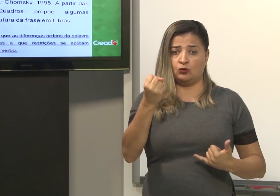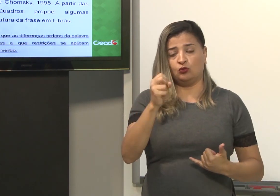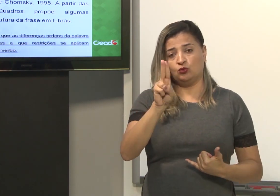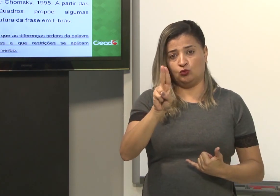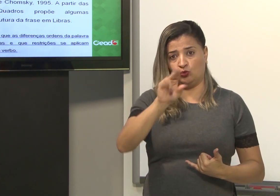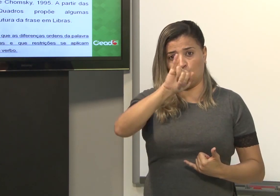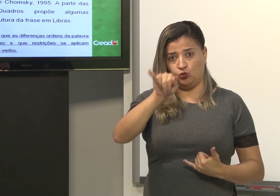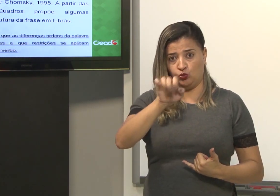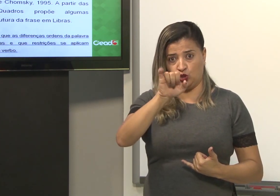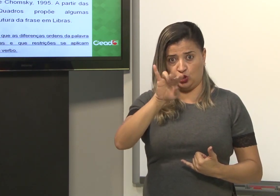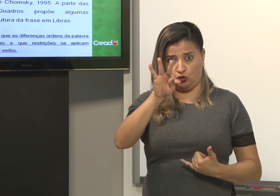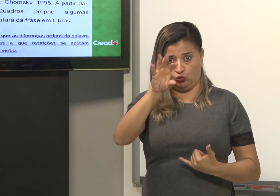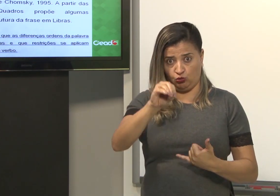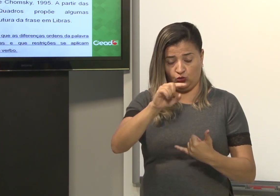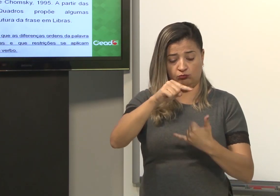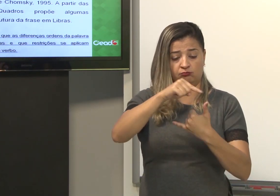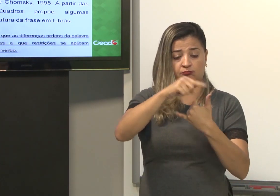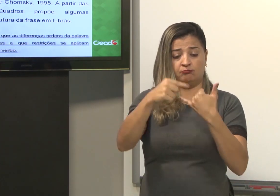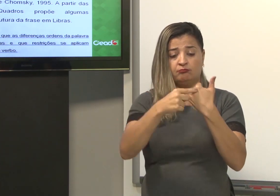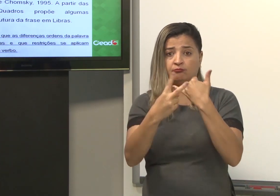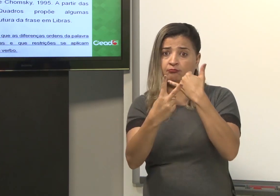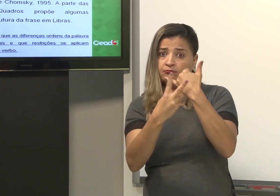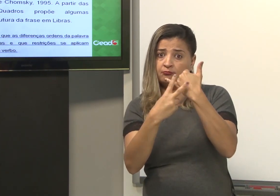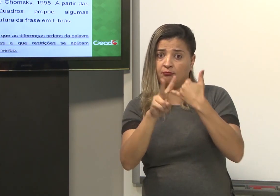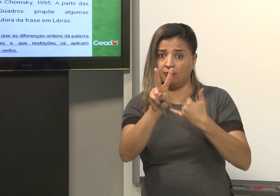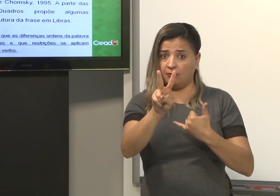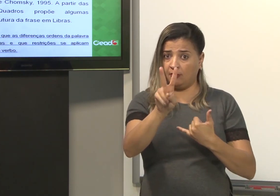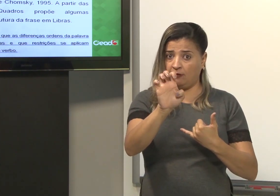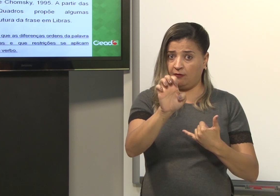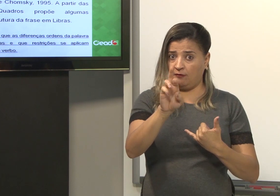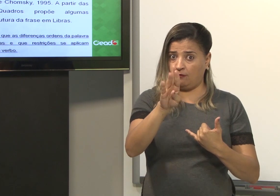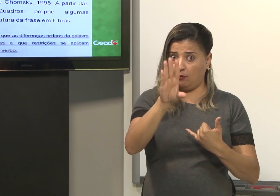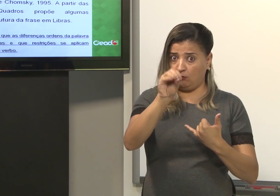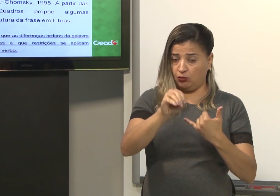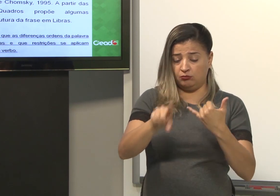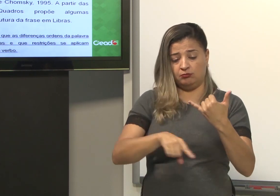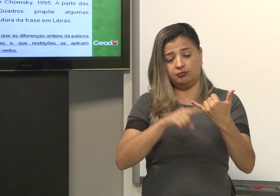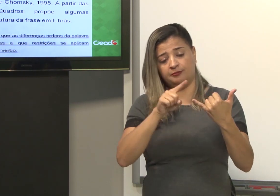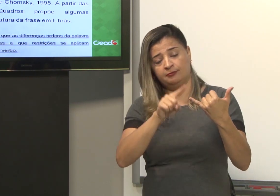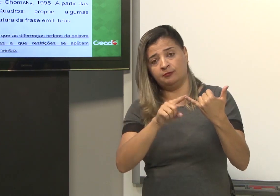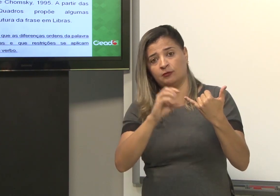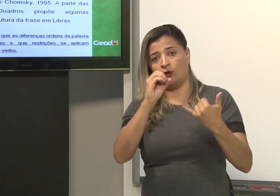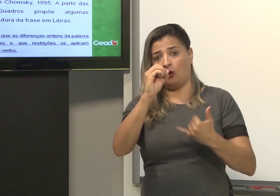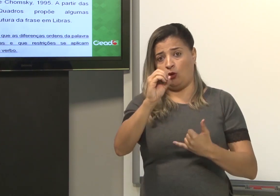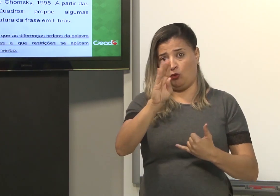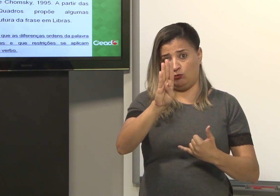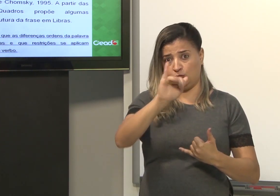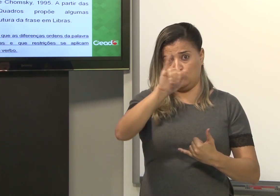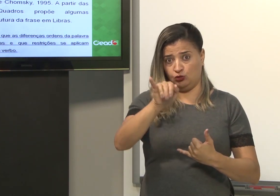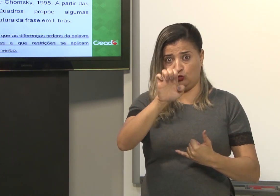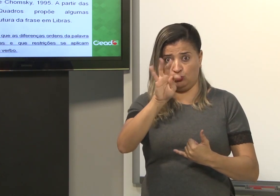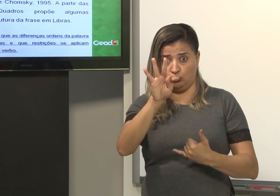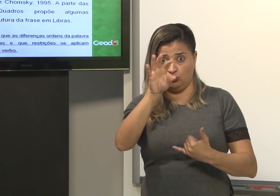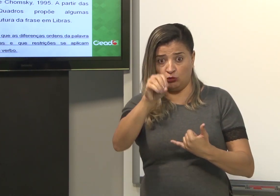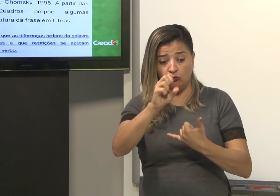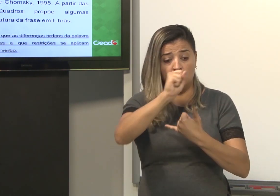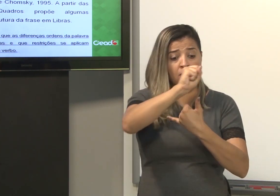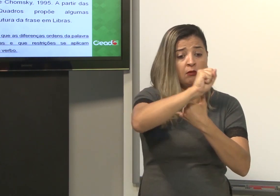de sujeito. V, verbo. O, objeto. Sujeito, verbo e objeto.